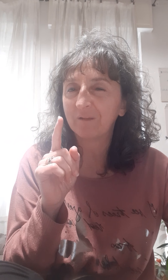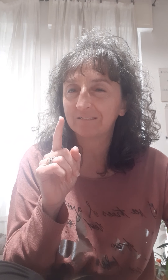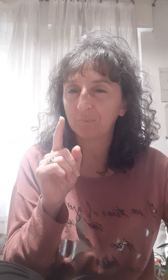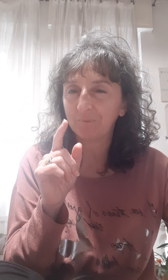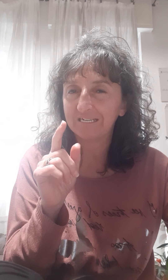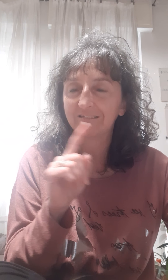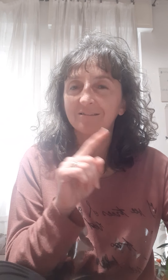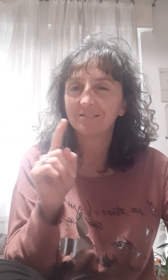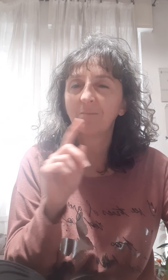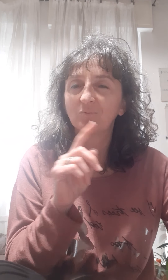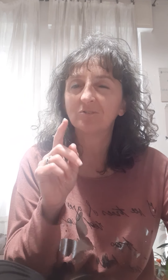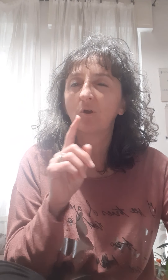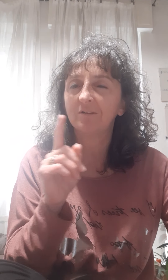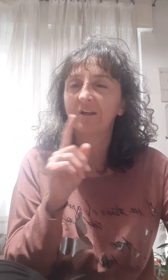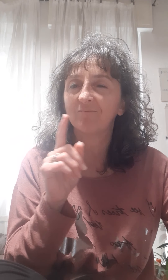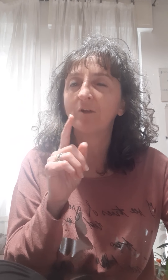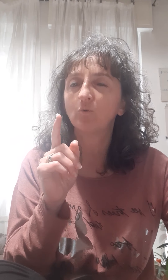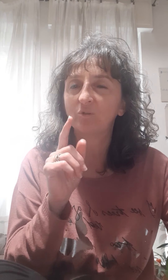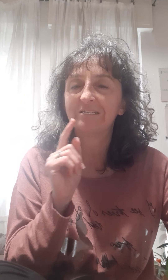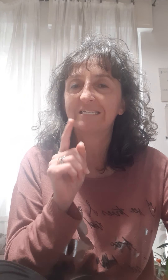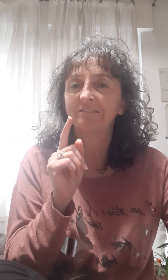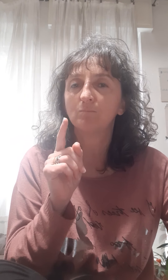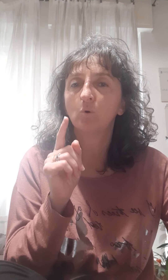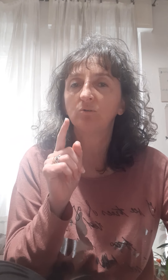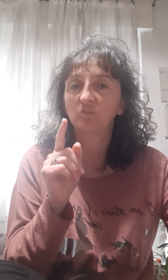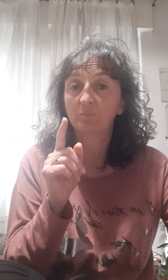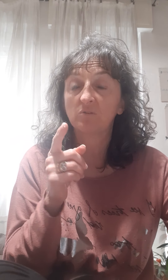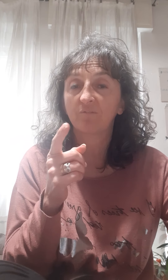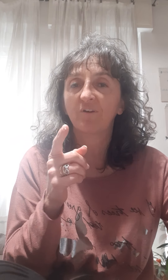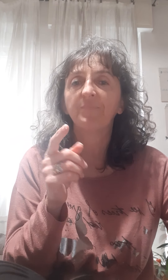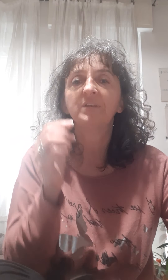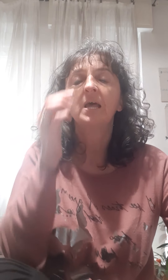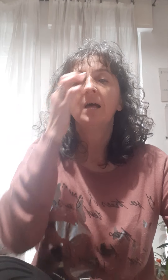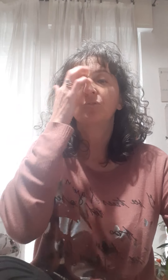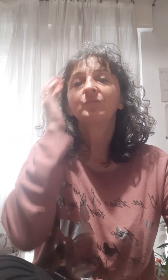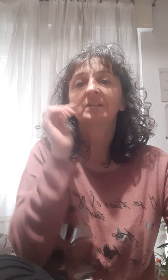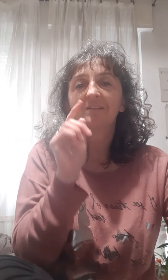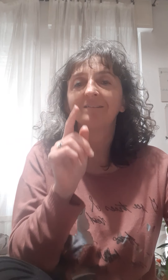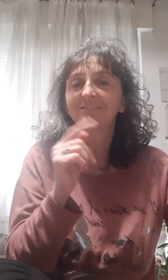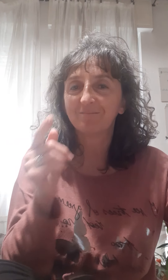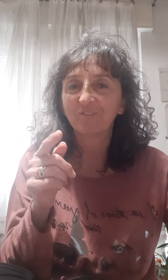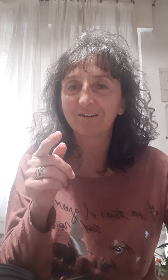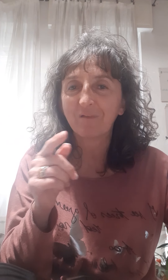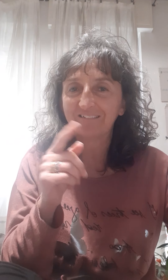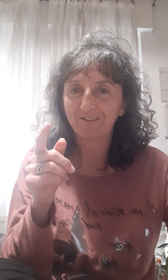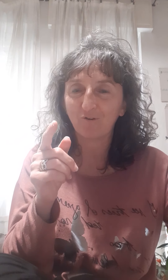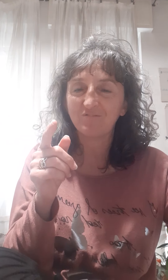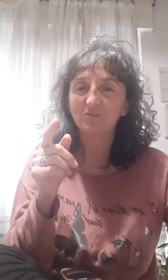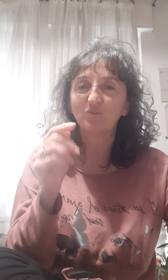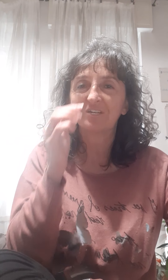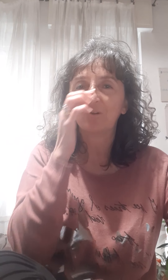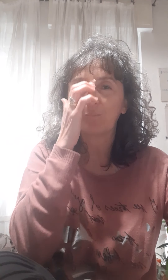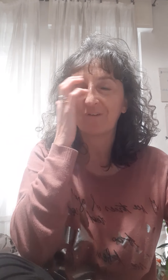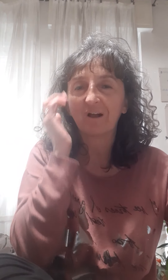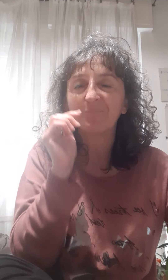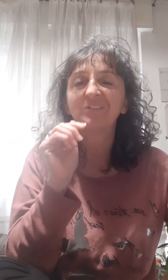menta piperita. Insieme questi oli vengono utilizzati molto spesso, infatti troverete altri rimedi che voi vi suggerirò più avanti